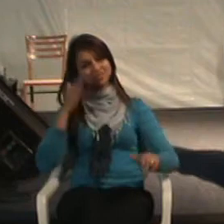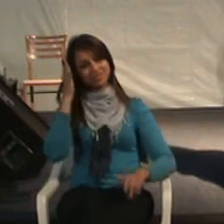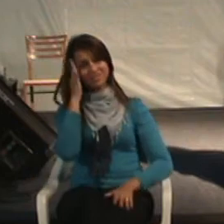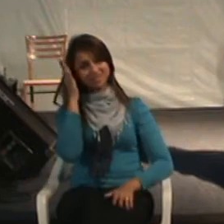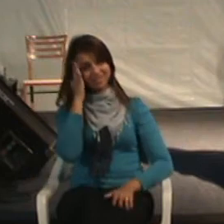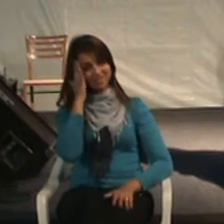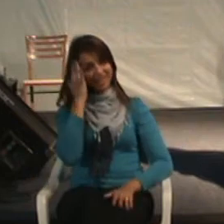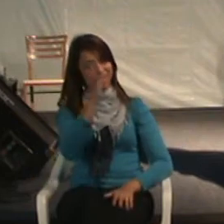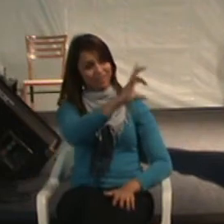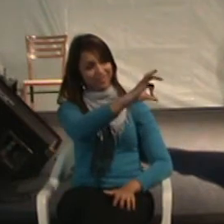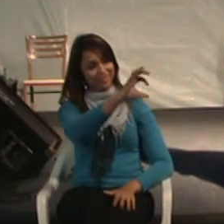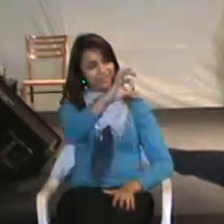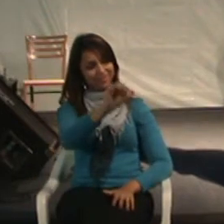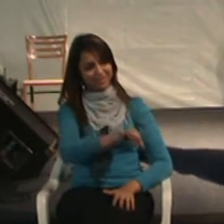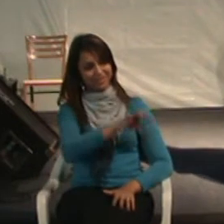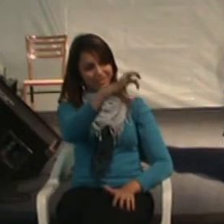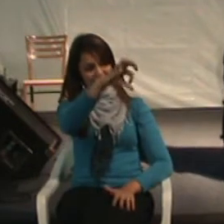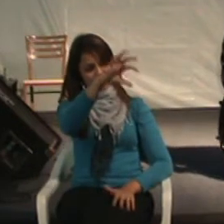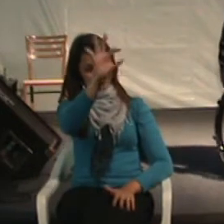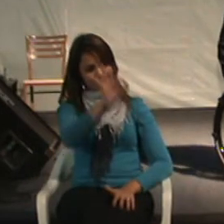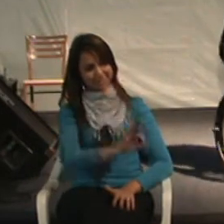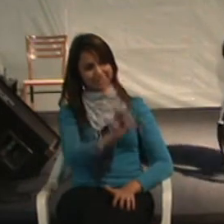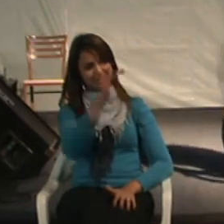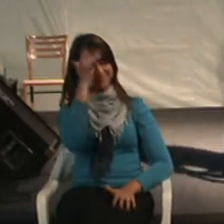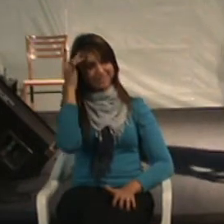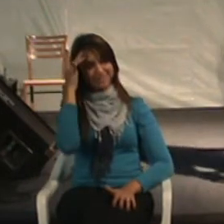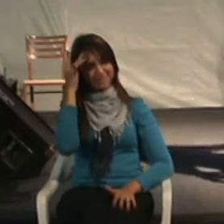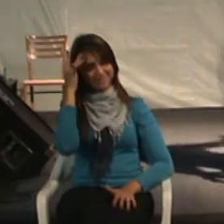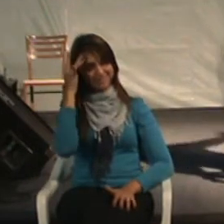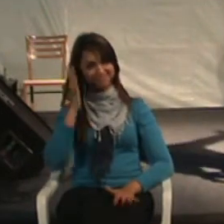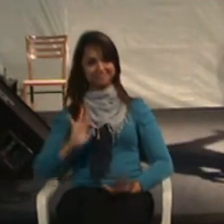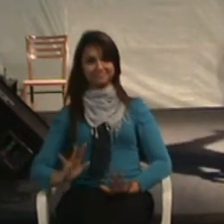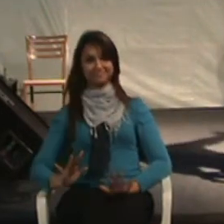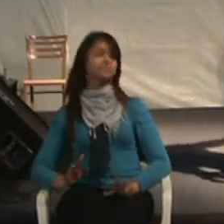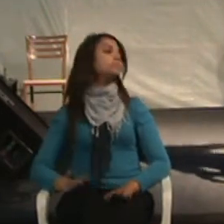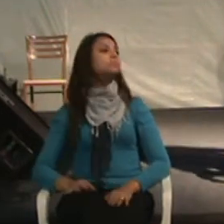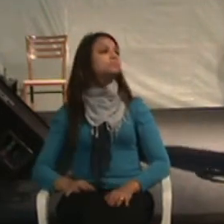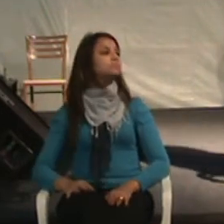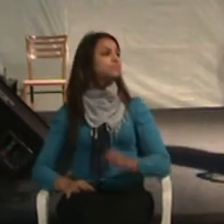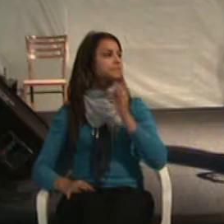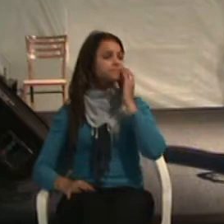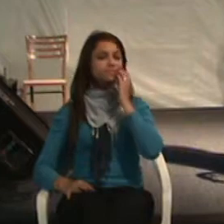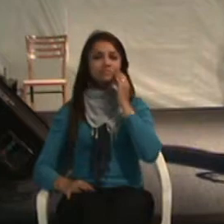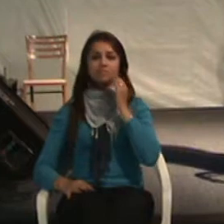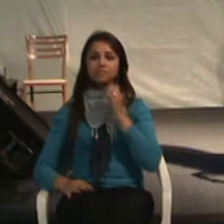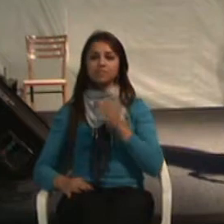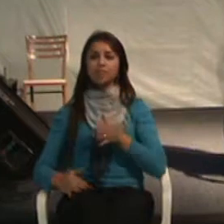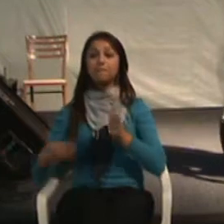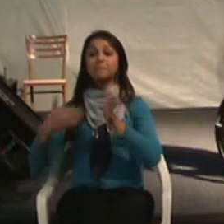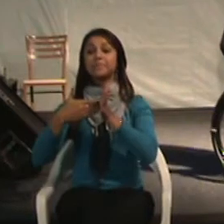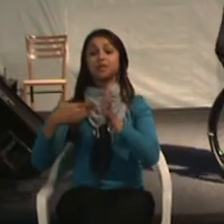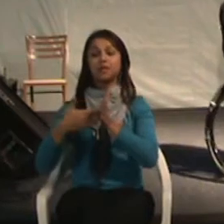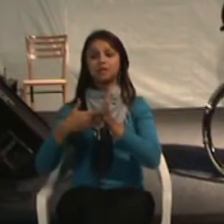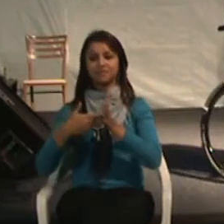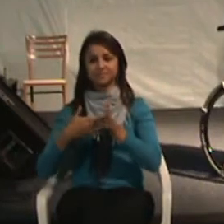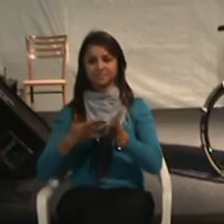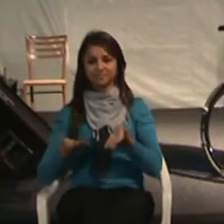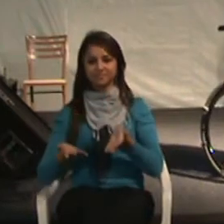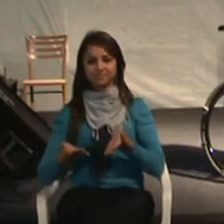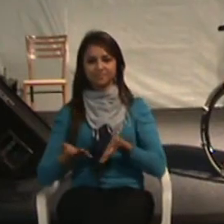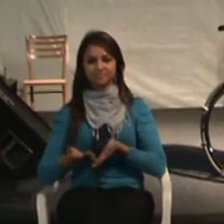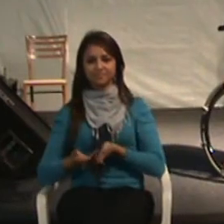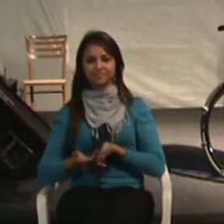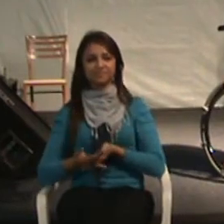99,9% das pessoas. Então, olha só. Barreira na pessoa. Isso é um